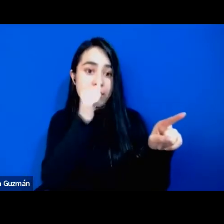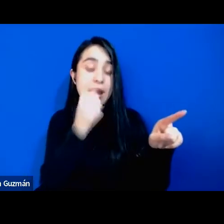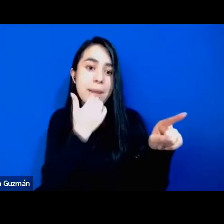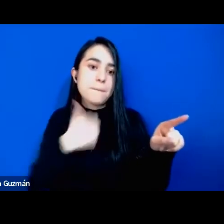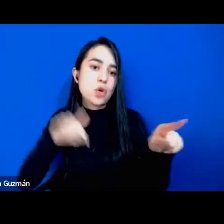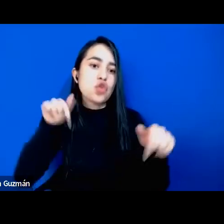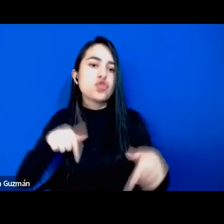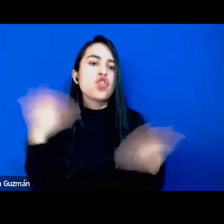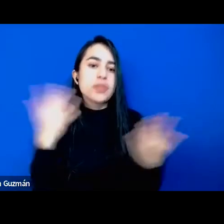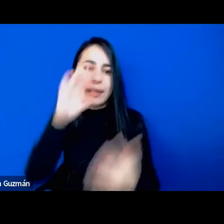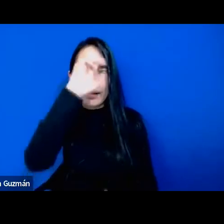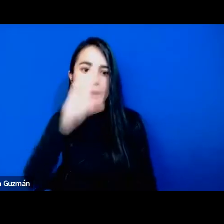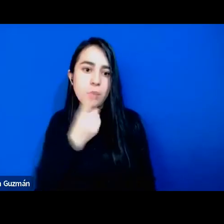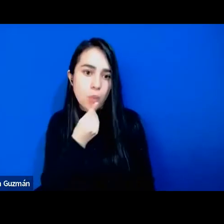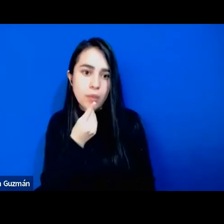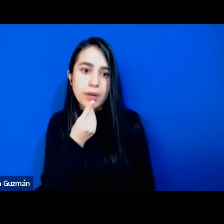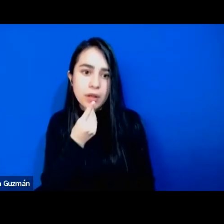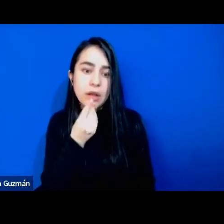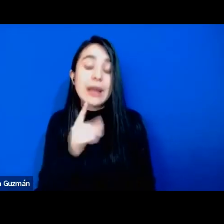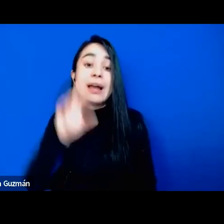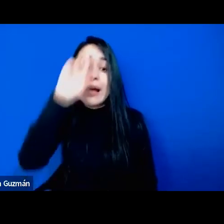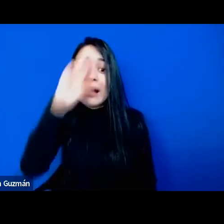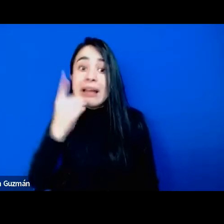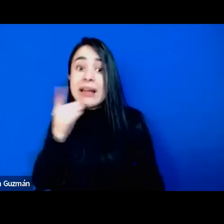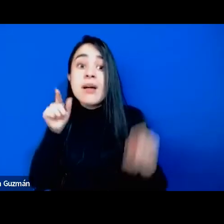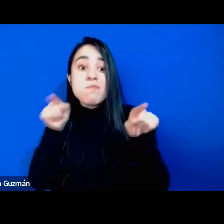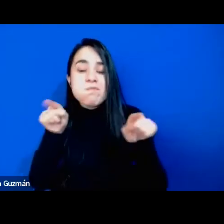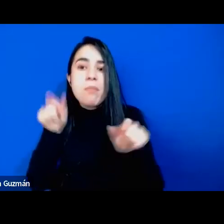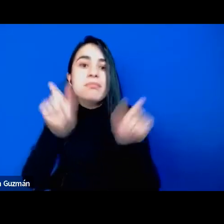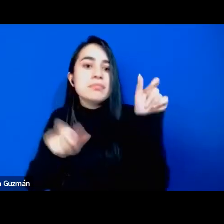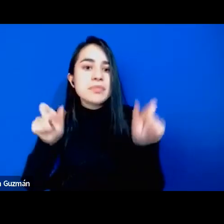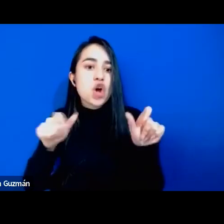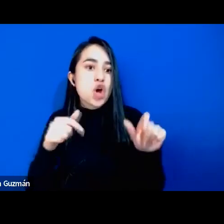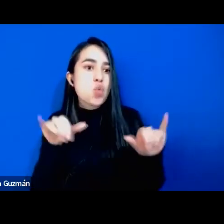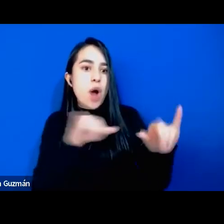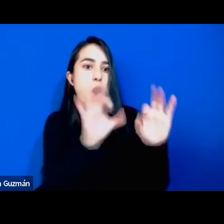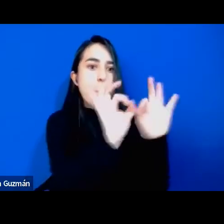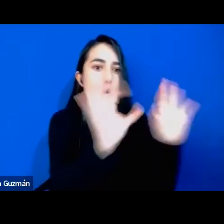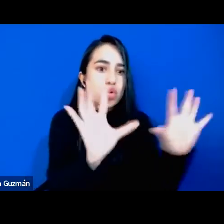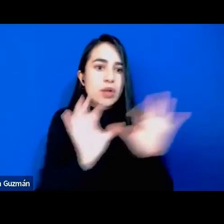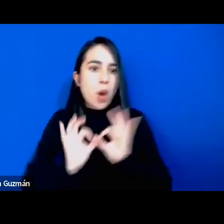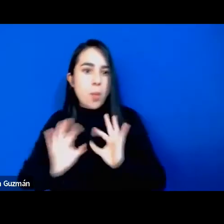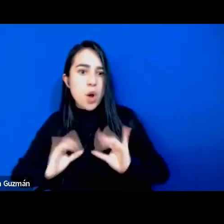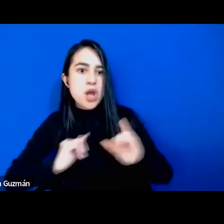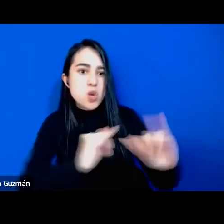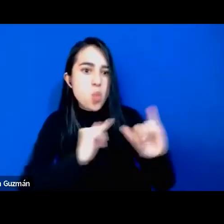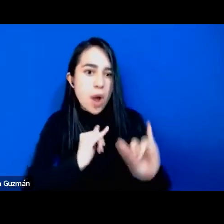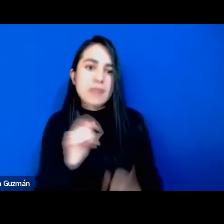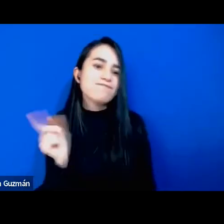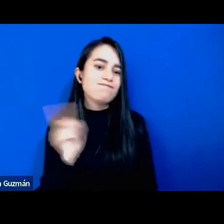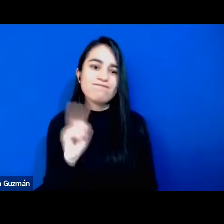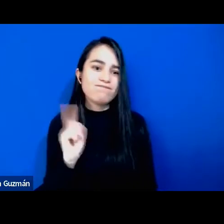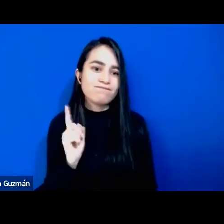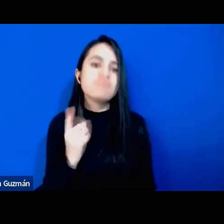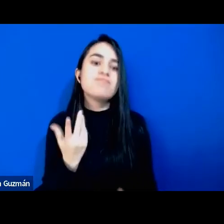dominicana pero que no han tenido las mismas posibilidades que yo y esto si bien ha sido también esfuerzo